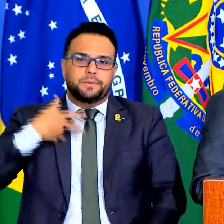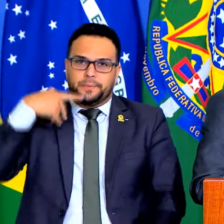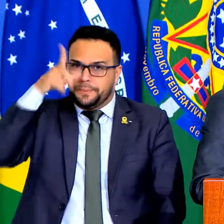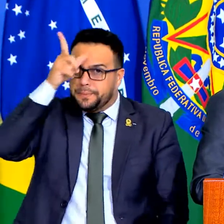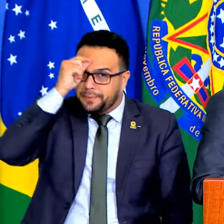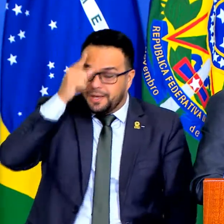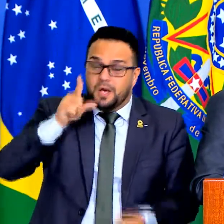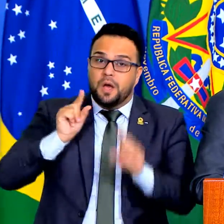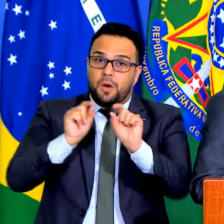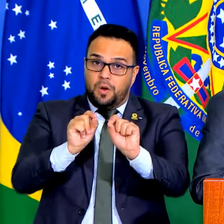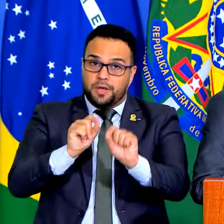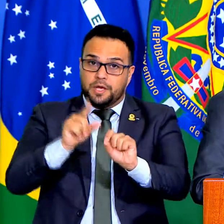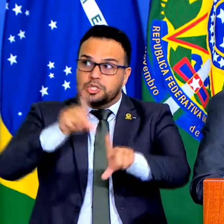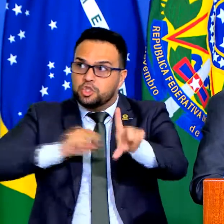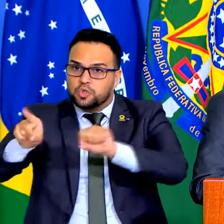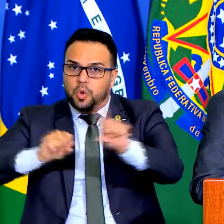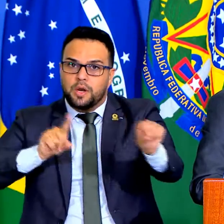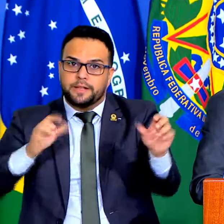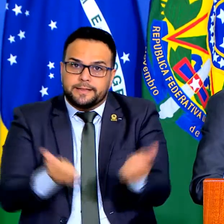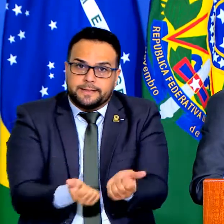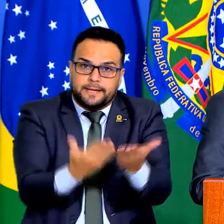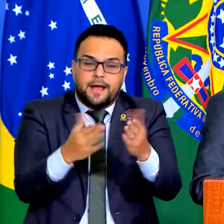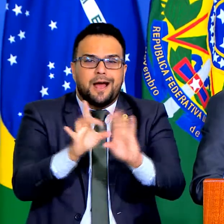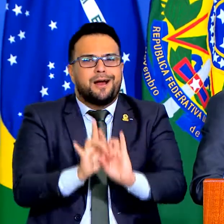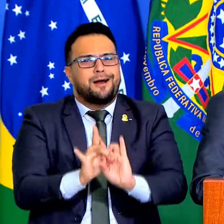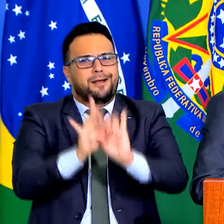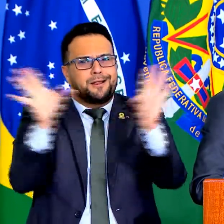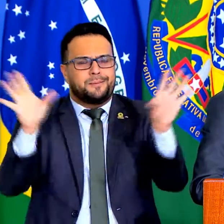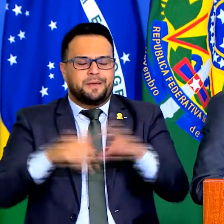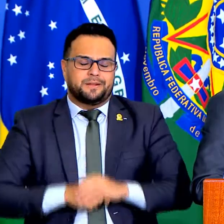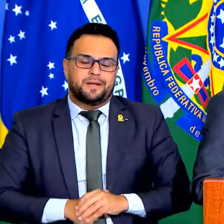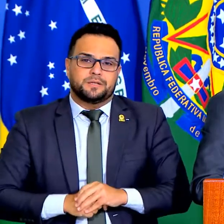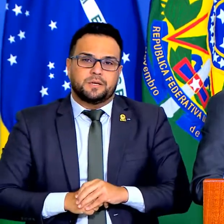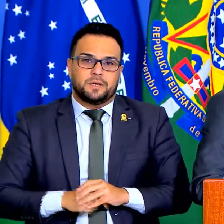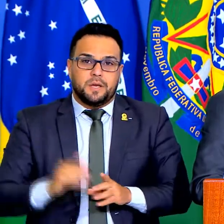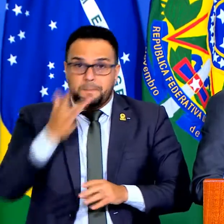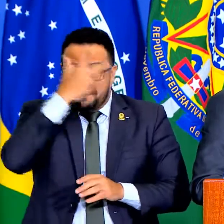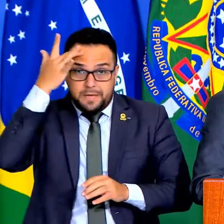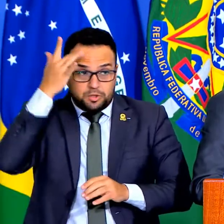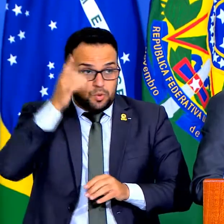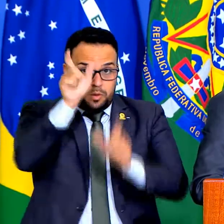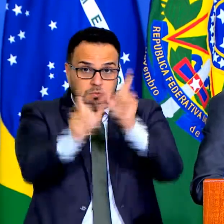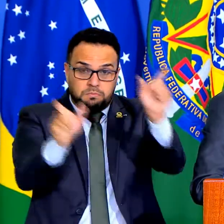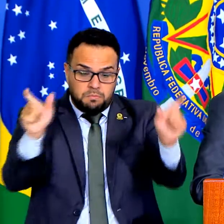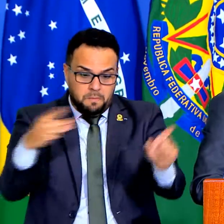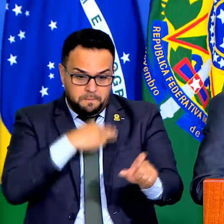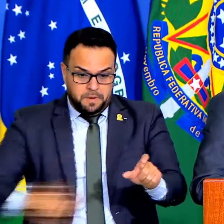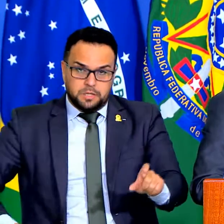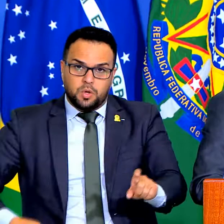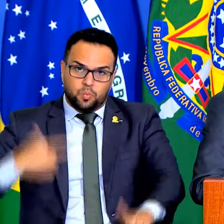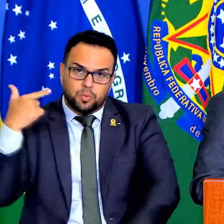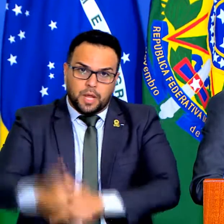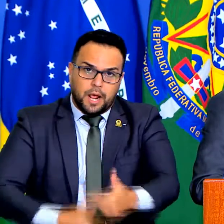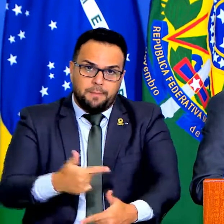é escolhendo e dando liberdade para que os ministros trabalhem, formem a sua equipe,